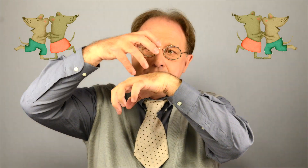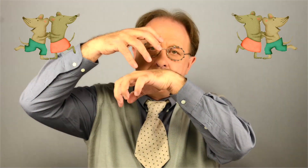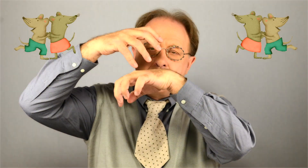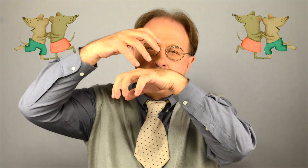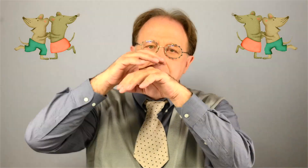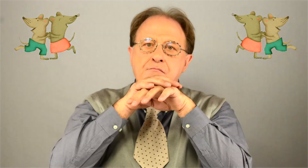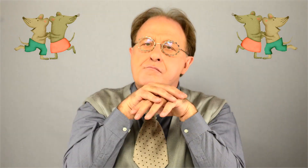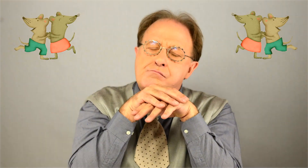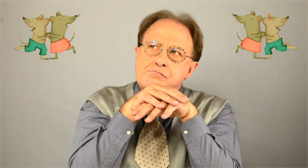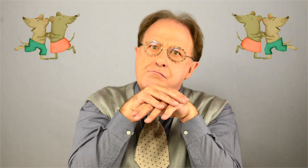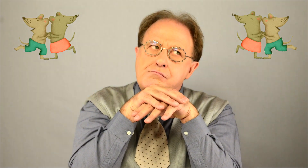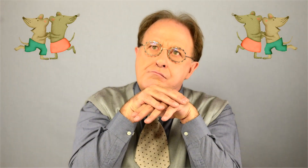Dansaient Mais